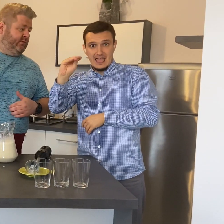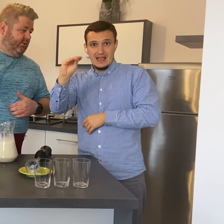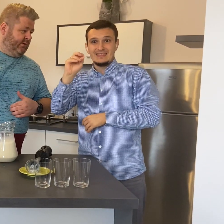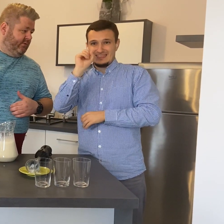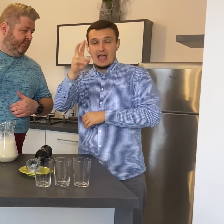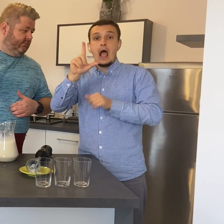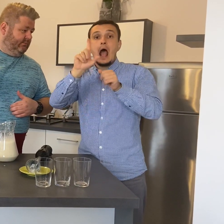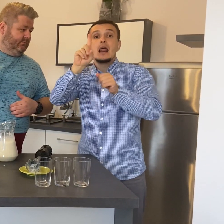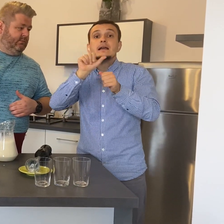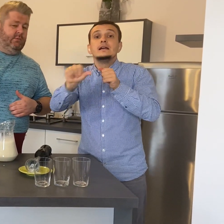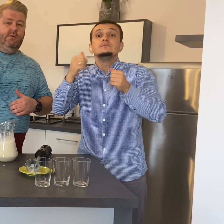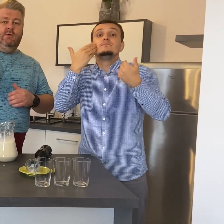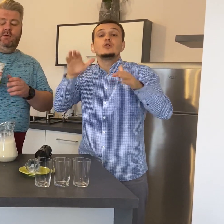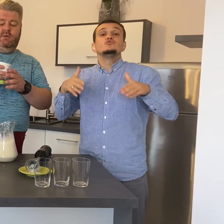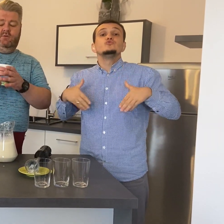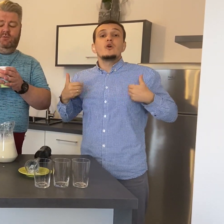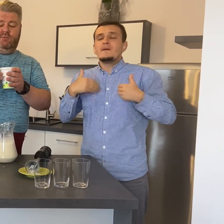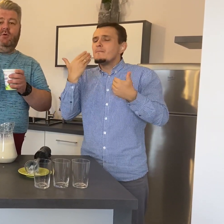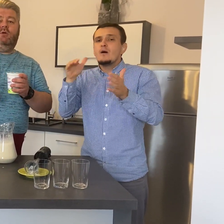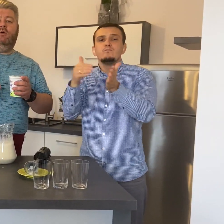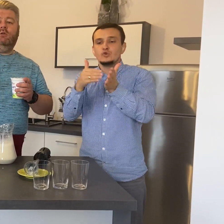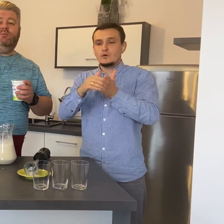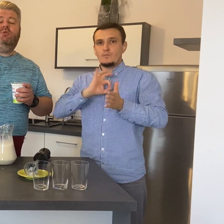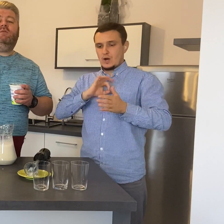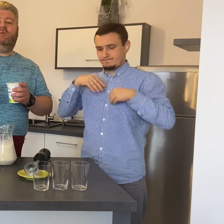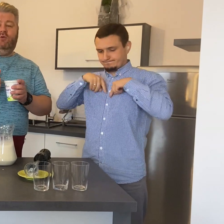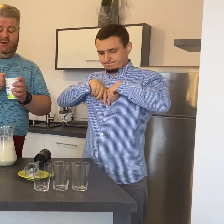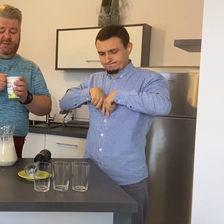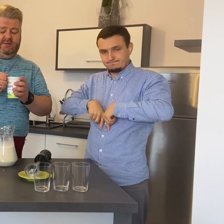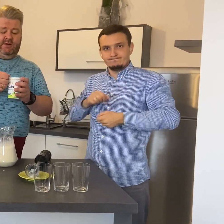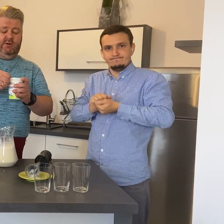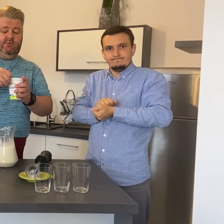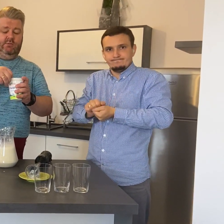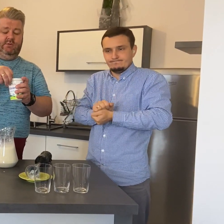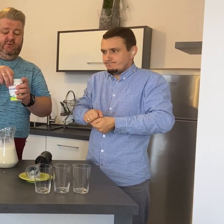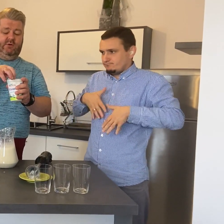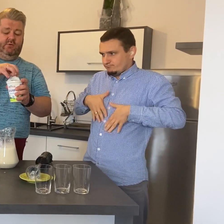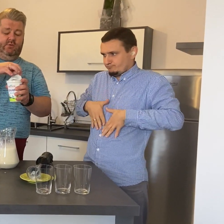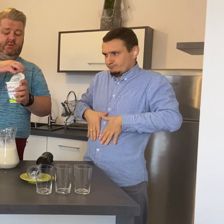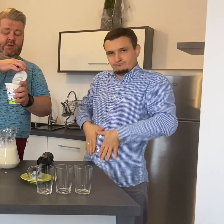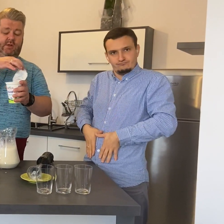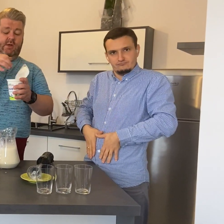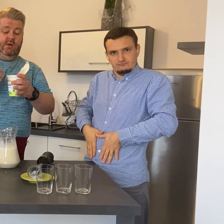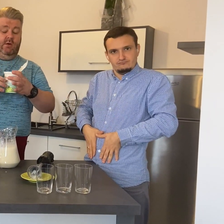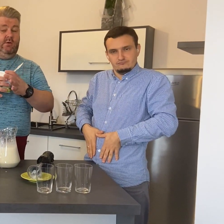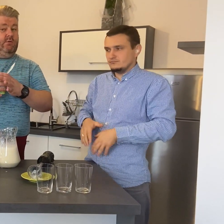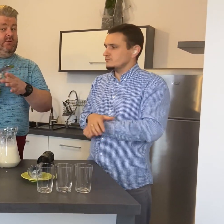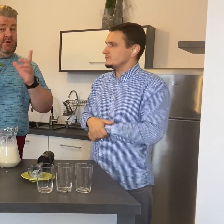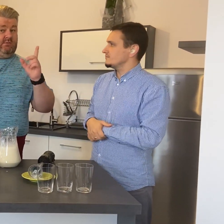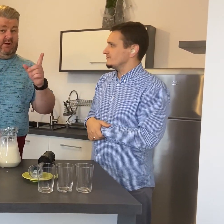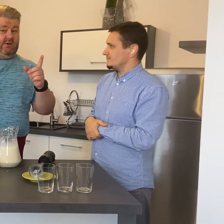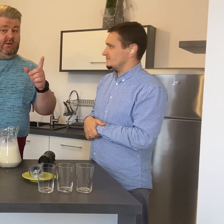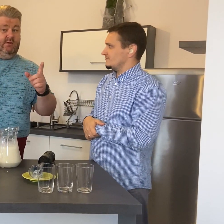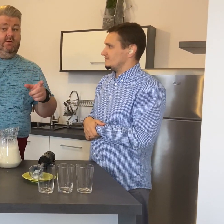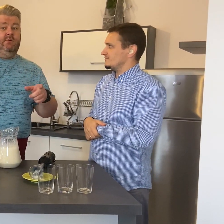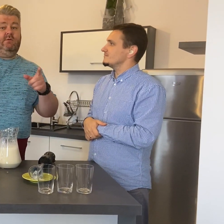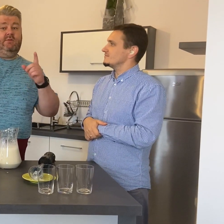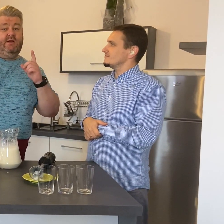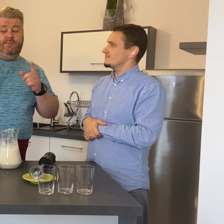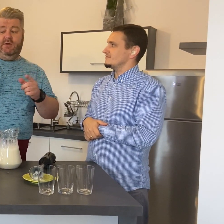pokarmowym. Żebyście mogli odbudować florę bakteryjną naszego żołądka. Jogurty naturalne są najlepiej